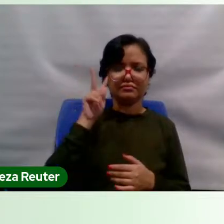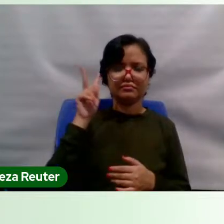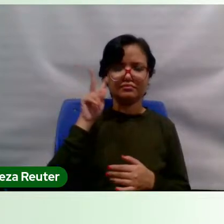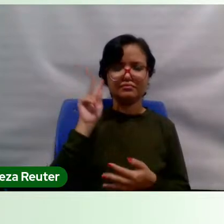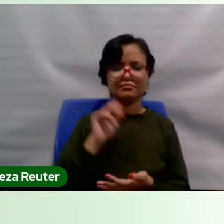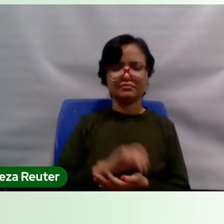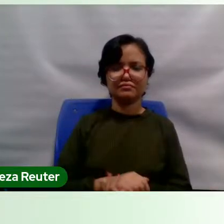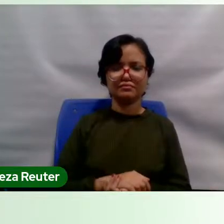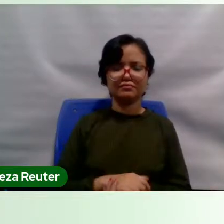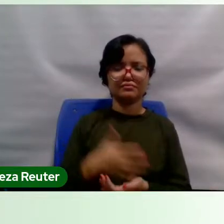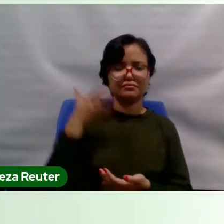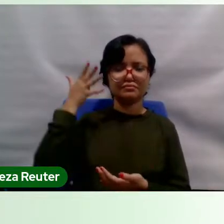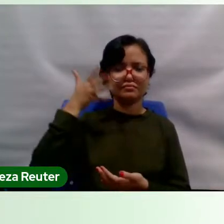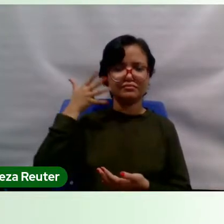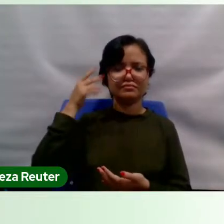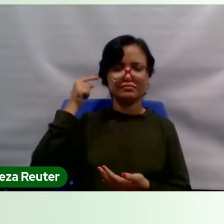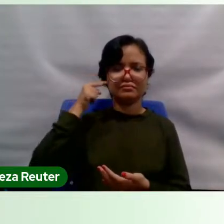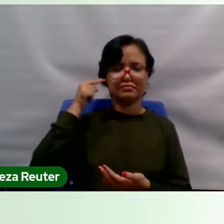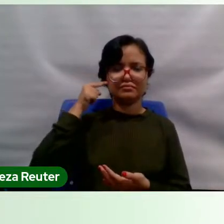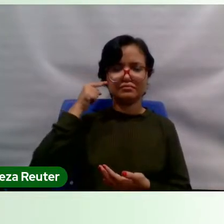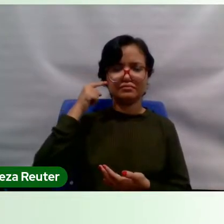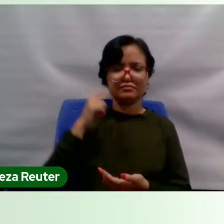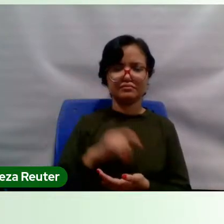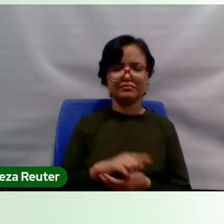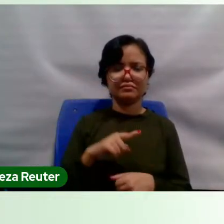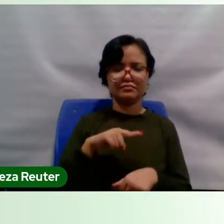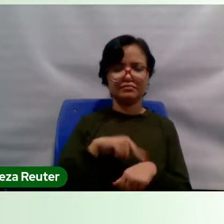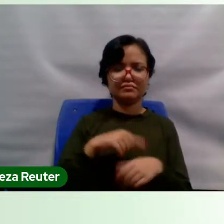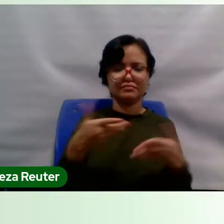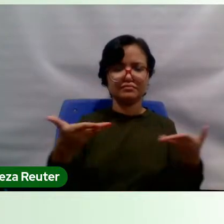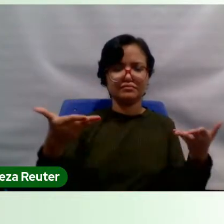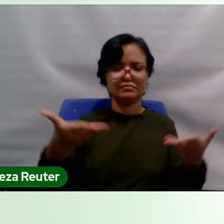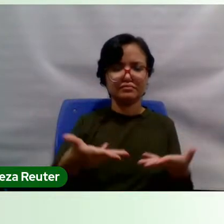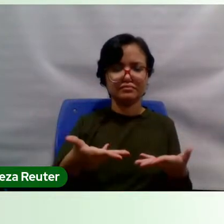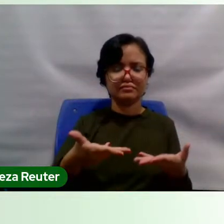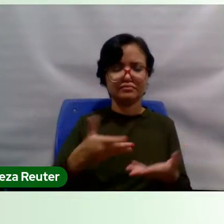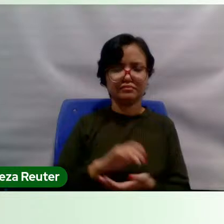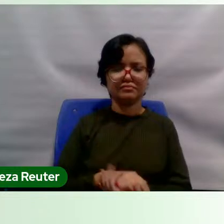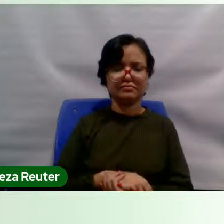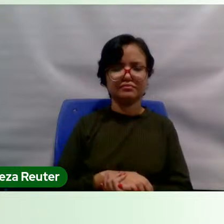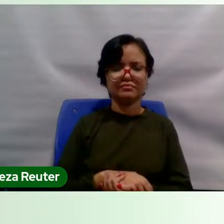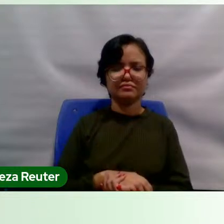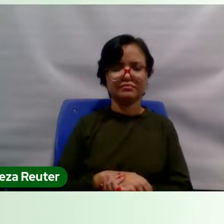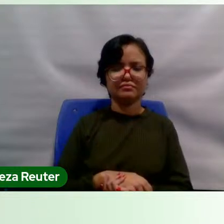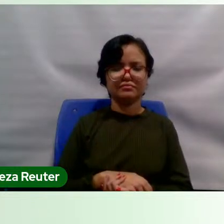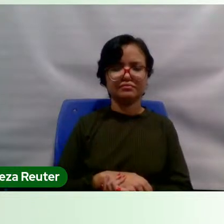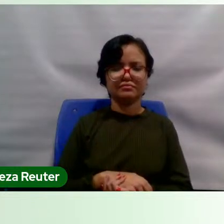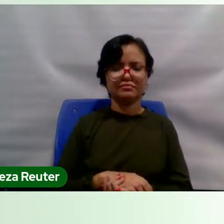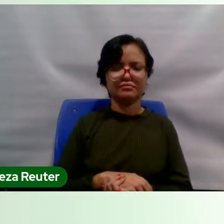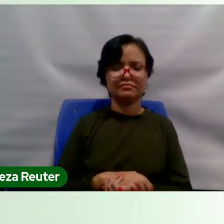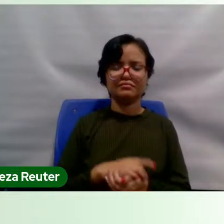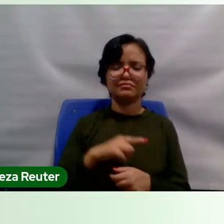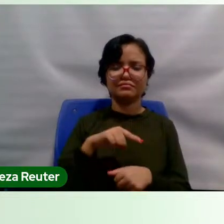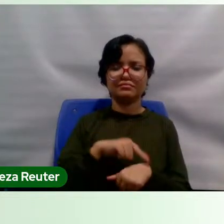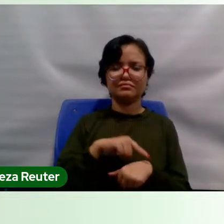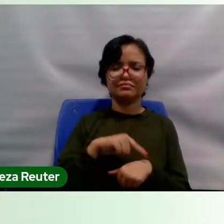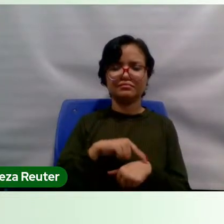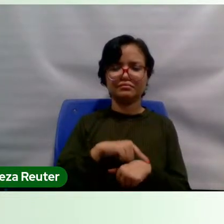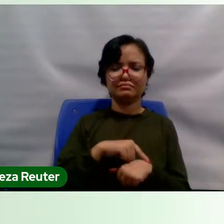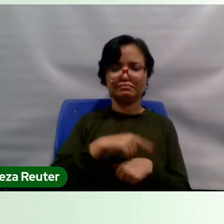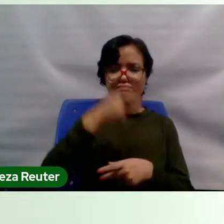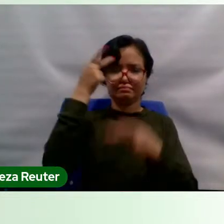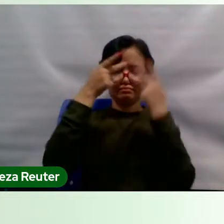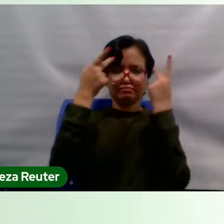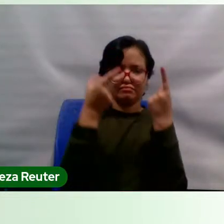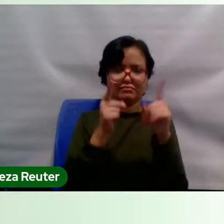palestra pensada nesse tempo presente, nesse tempo de negacionismo, né? E